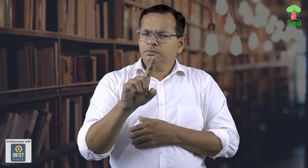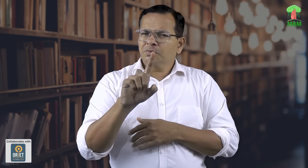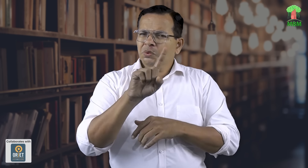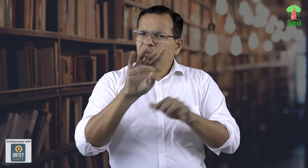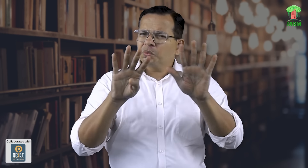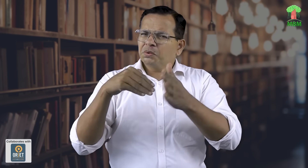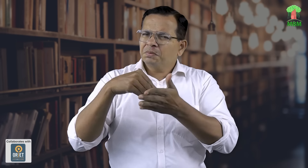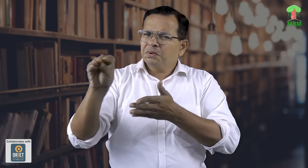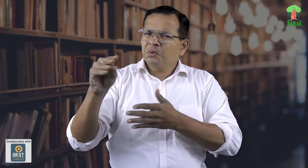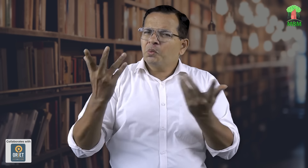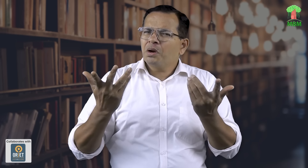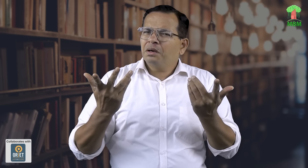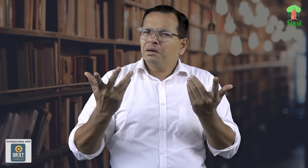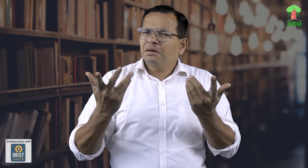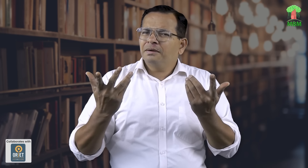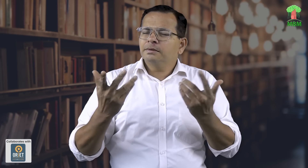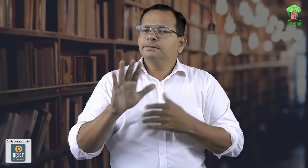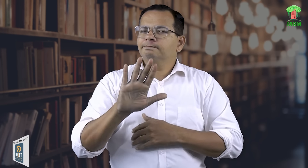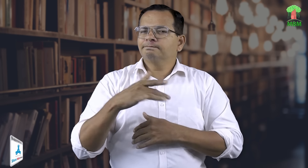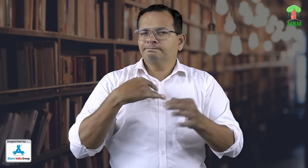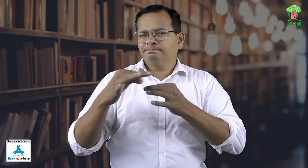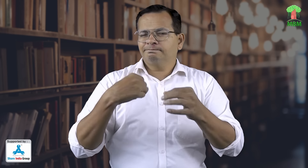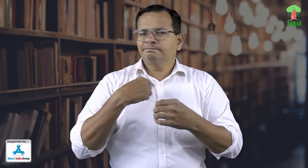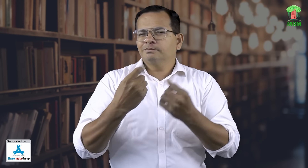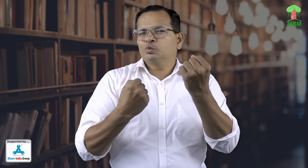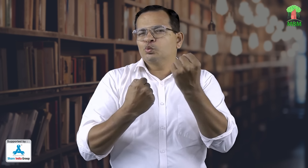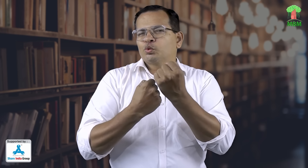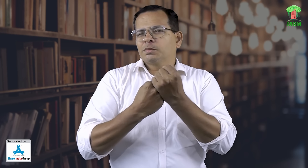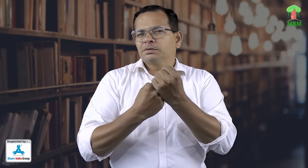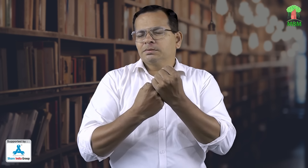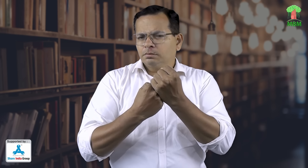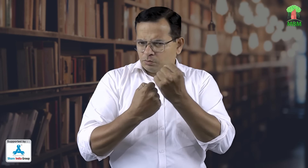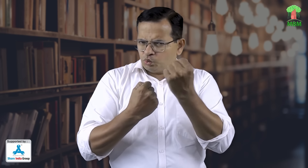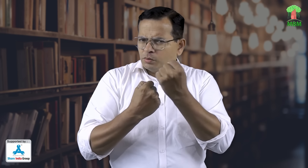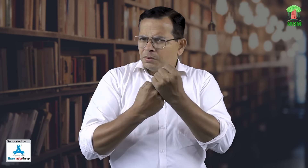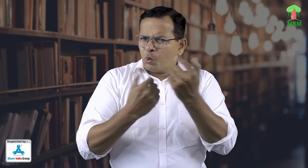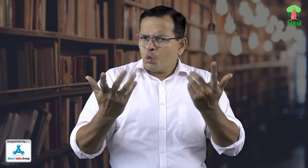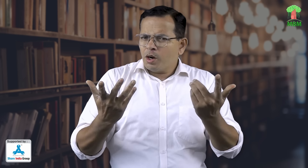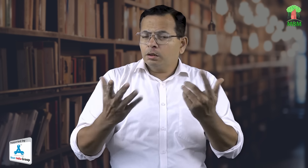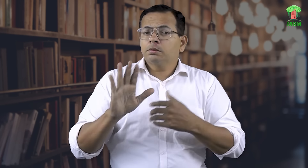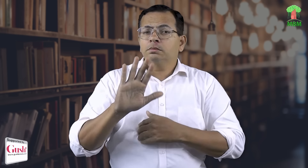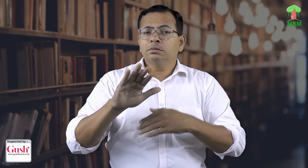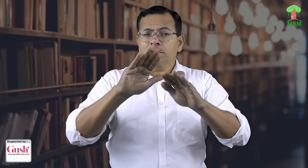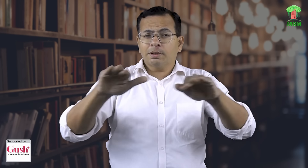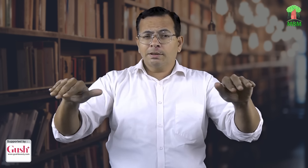लेकिन एक शो निननने रुप है किसलिए देखिए मैं आपको बताता हूँ ये एक सहयोग राशी है सहयोग किसलिए